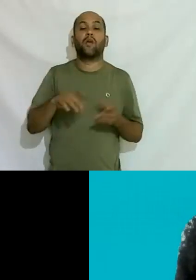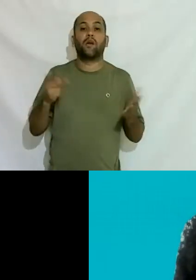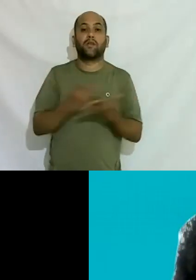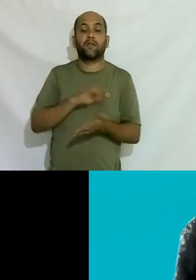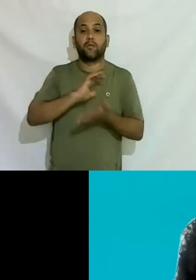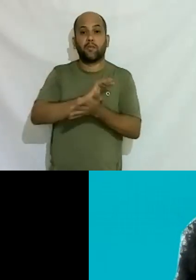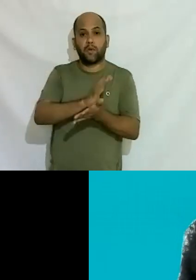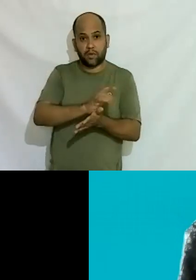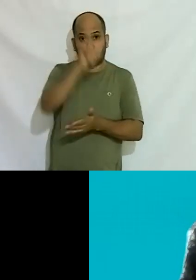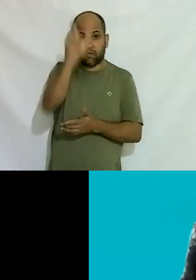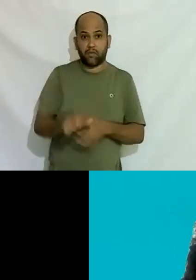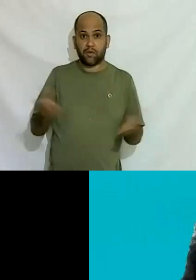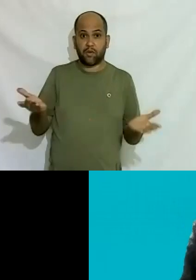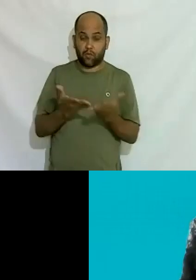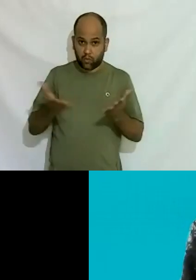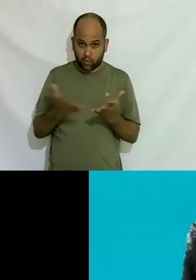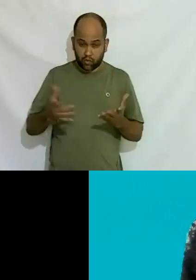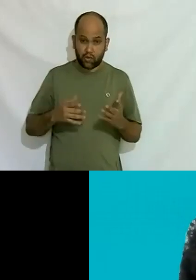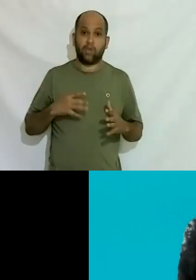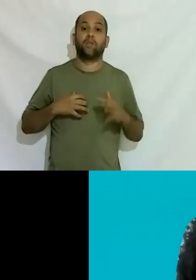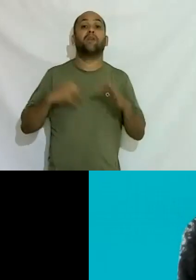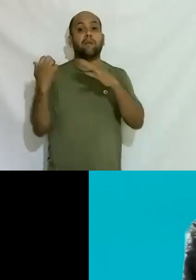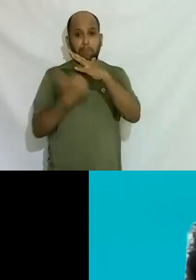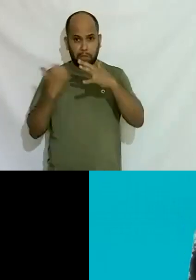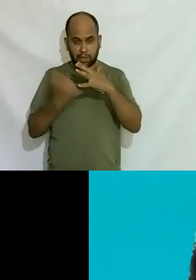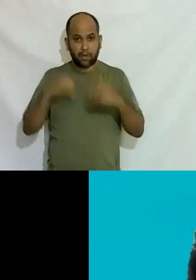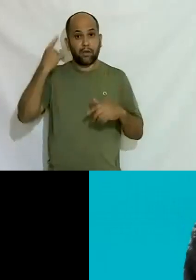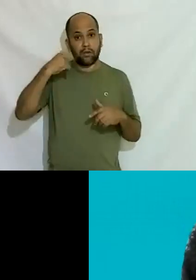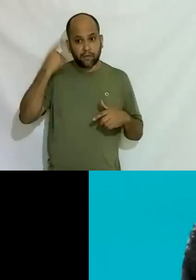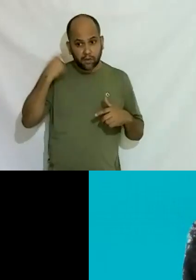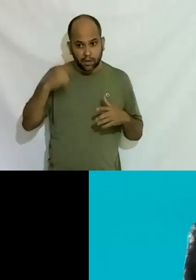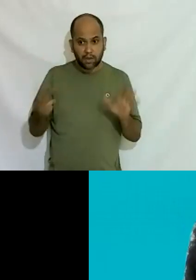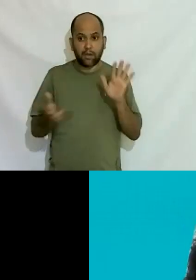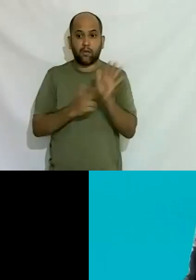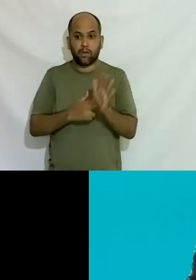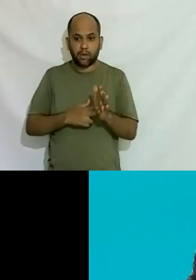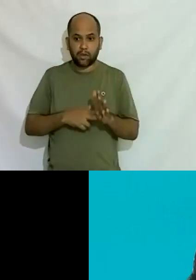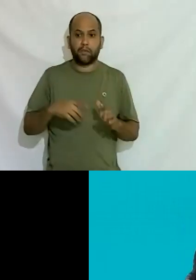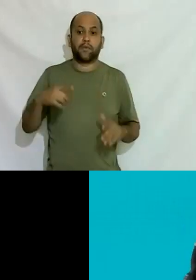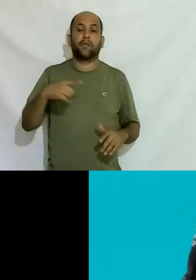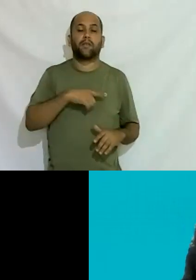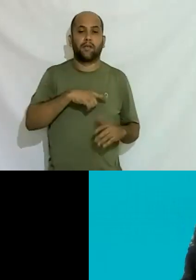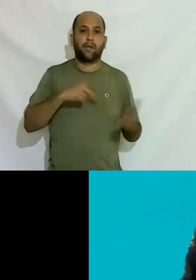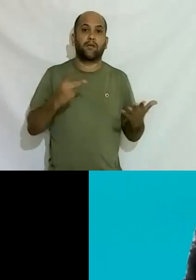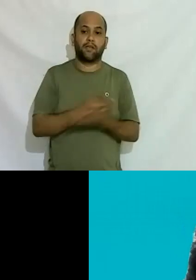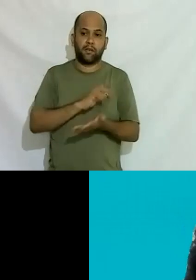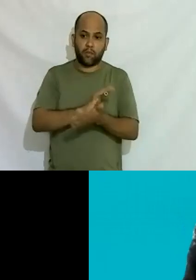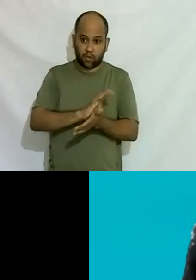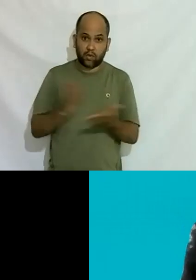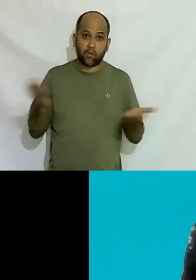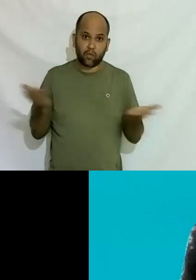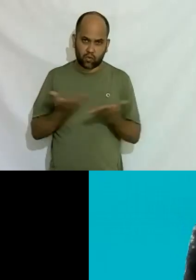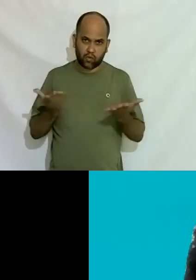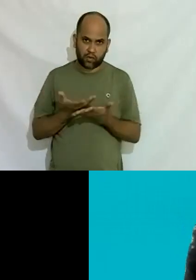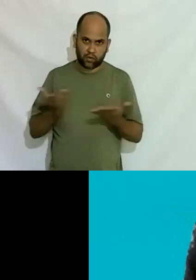hoje que é uma executiva uma advogada reconhecida renomada ainda passa por preconceito ainda passa por